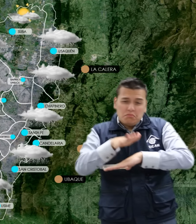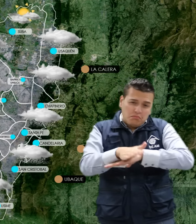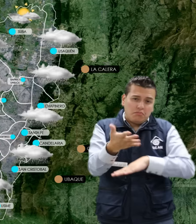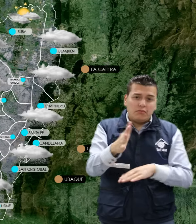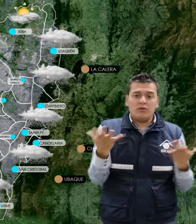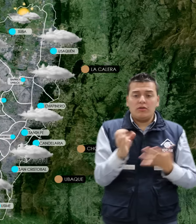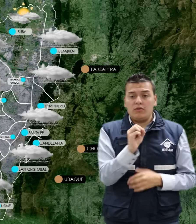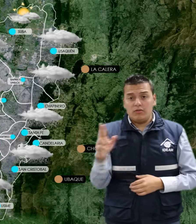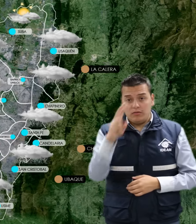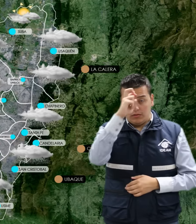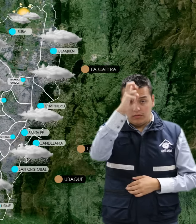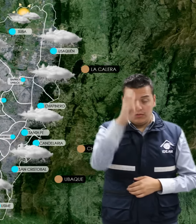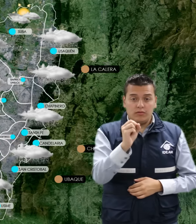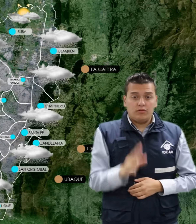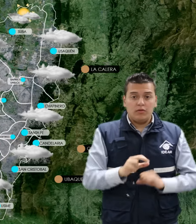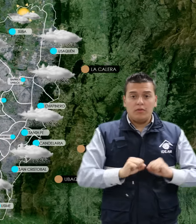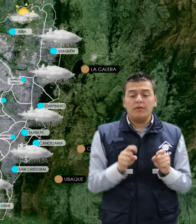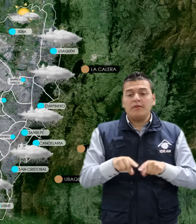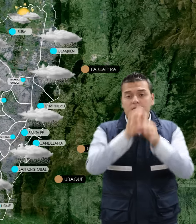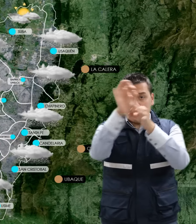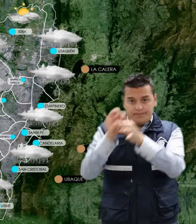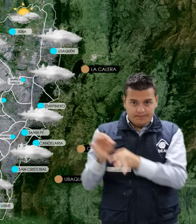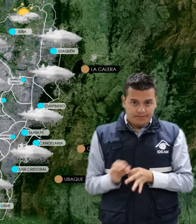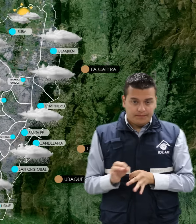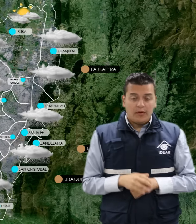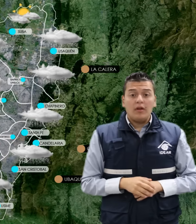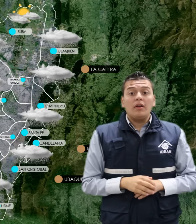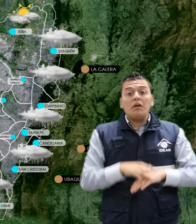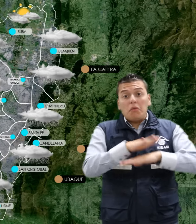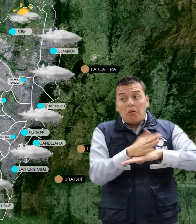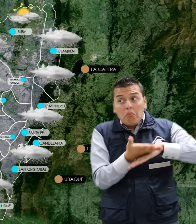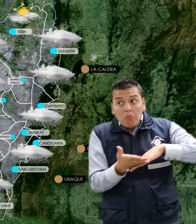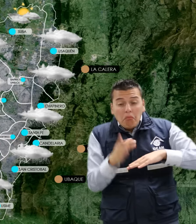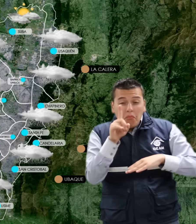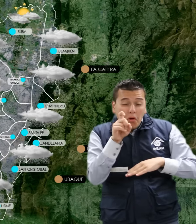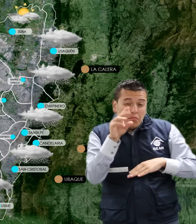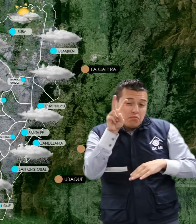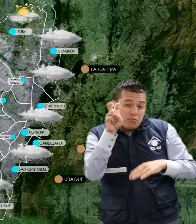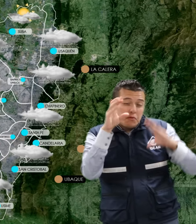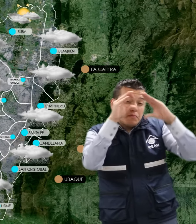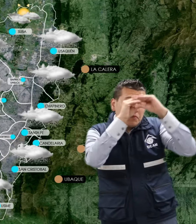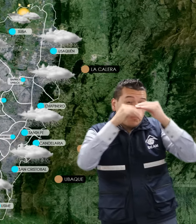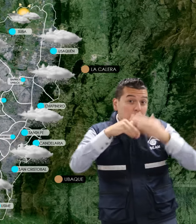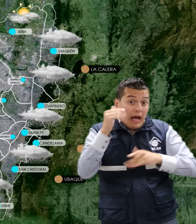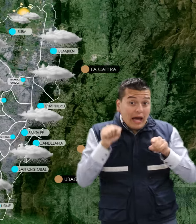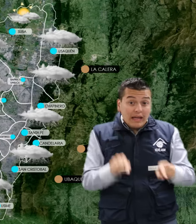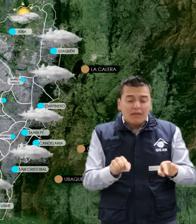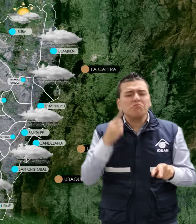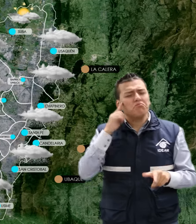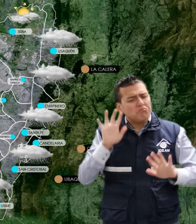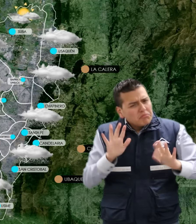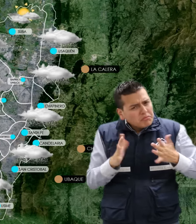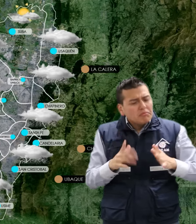del oriente, norte y sur de la ciudad y La Sabana. Al finalizar la tarde y en horas de la noche se espera que prevalezcan las